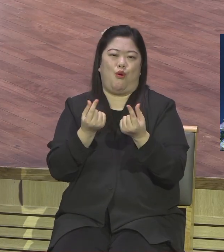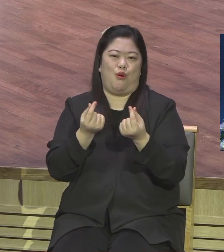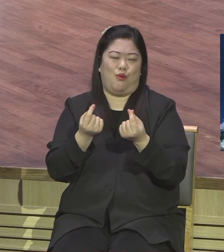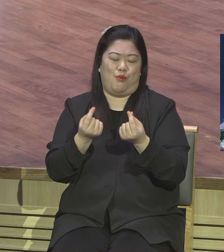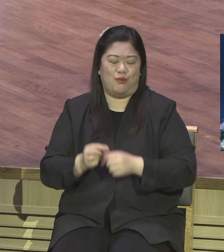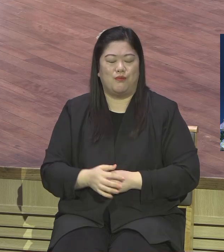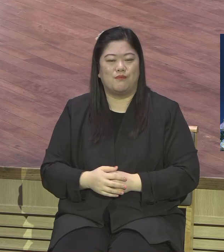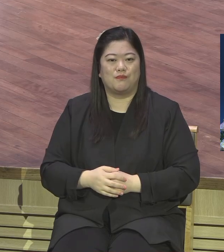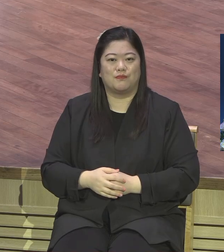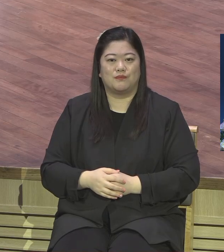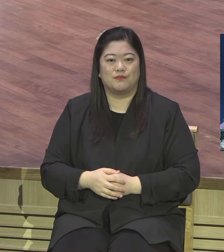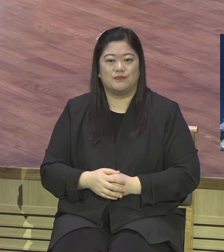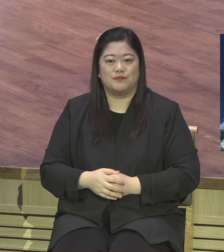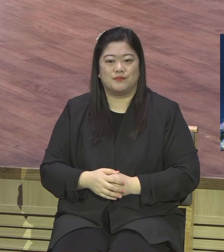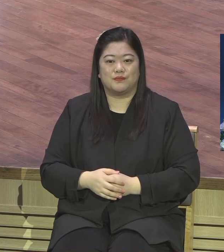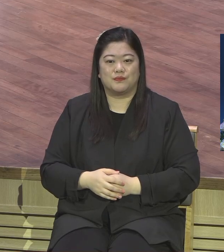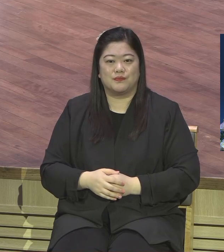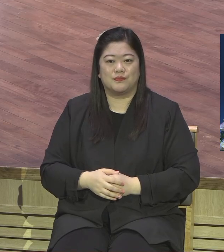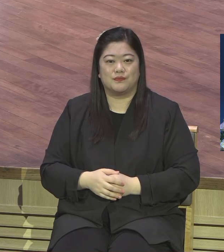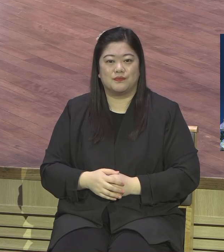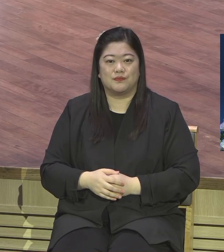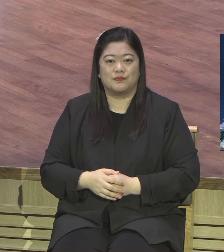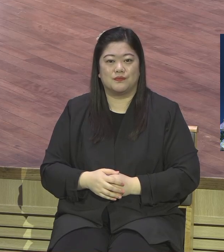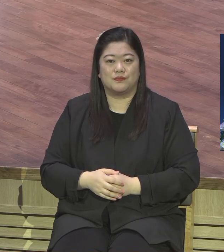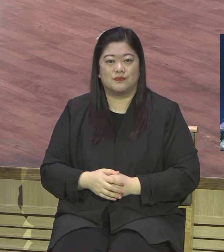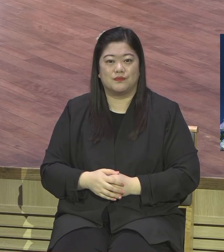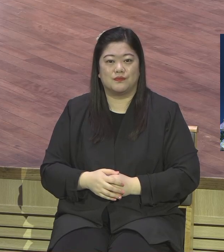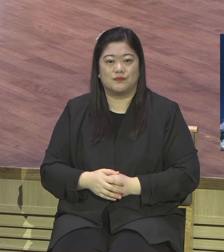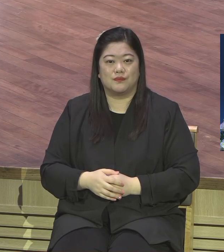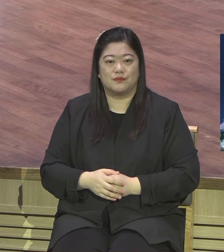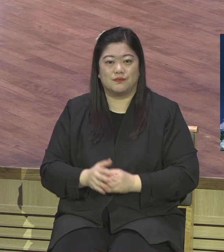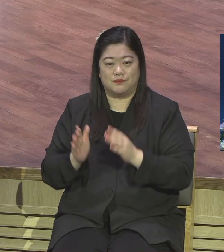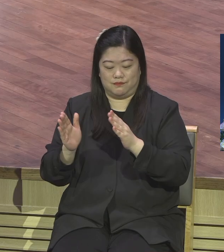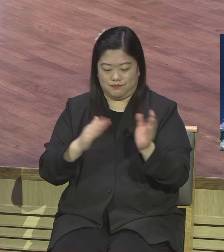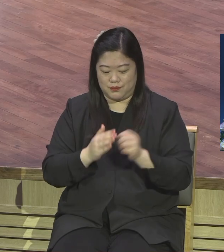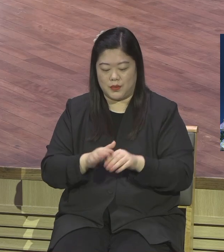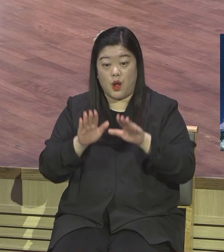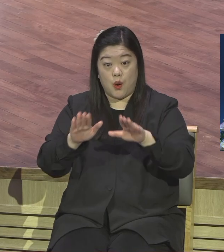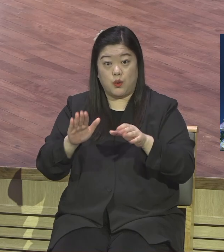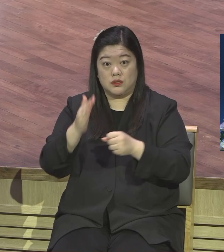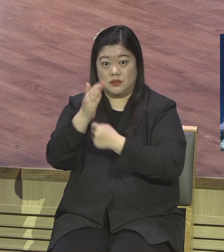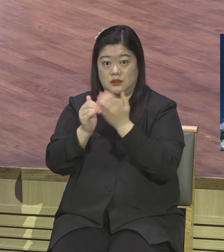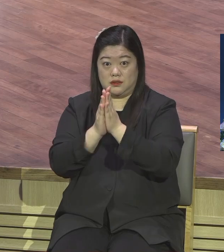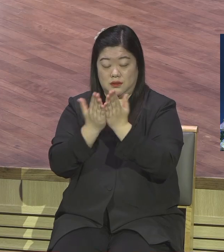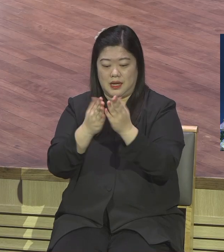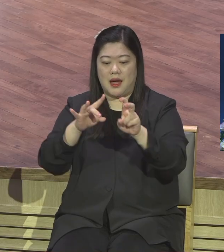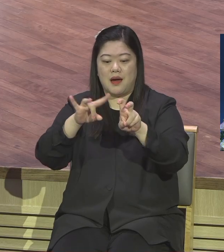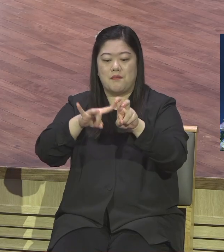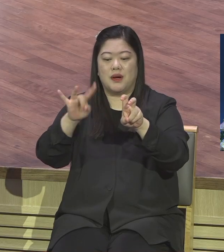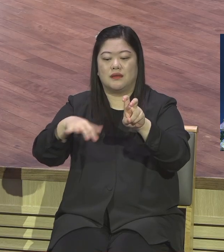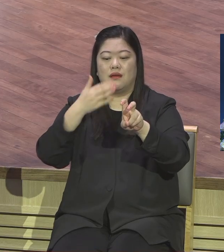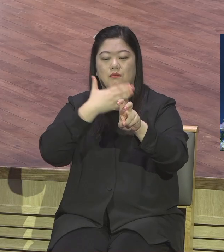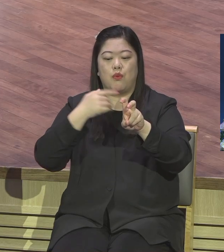오늘 살펴볼 이 마태복음 16장의 말씀은 우리에게 아주